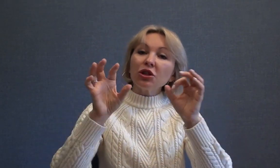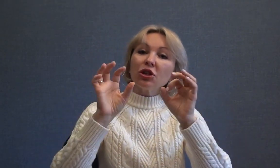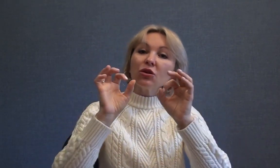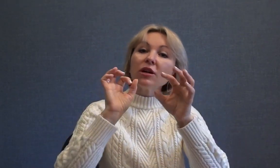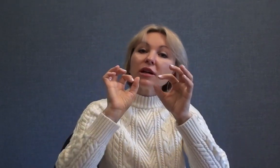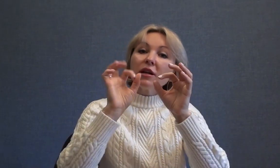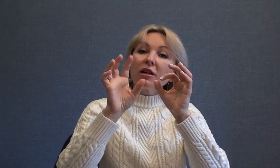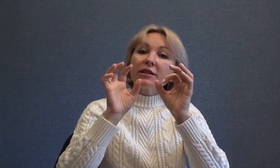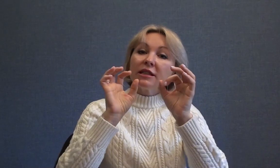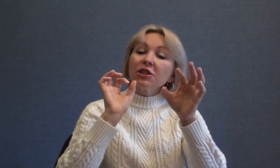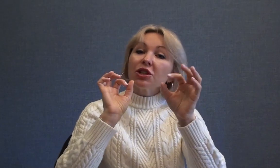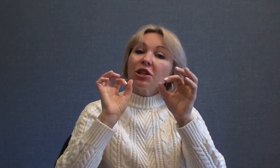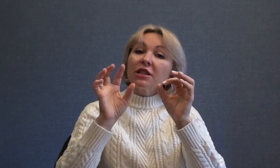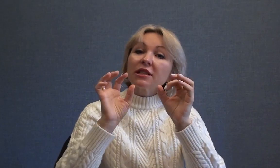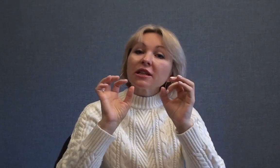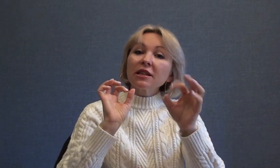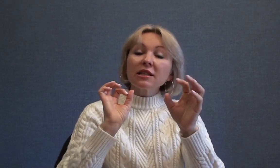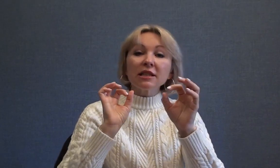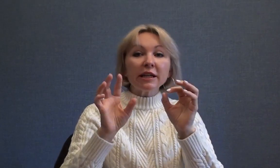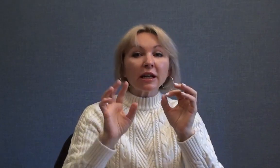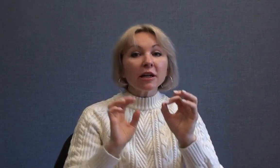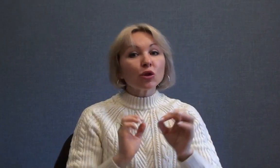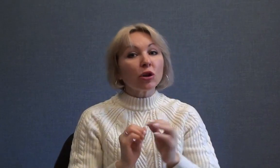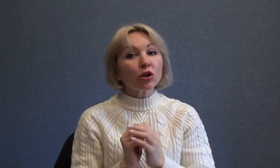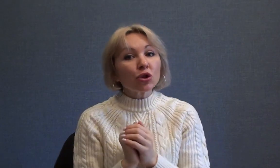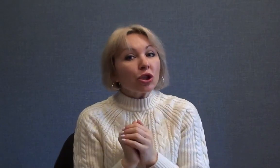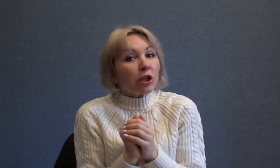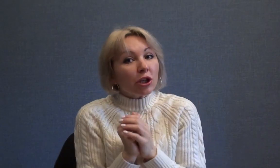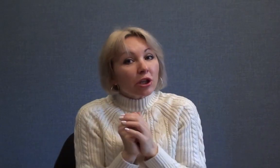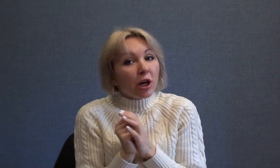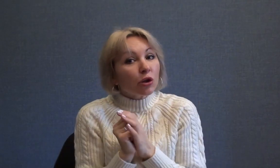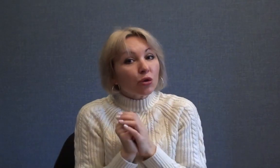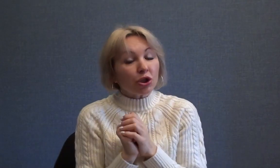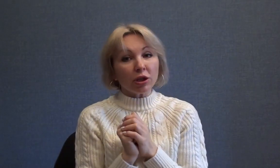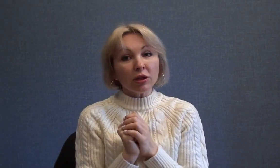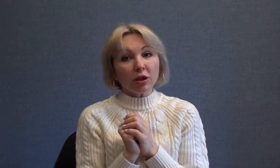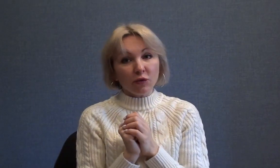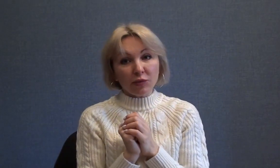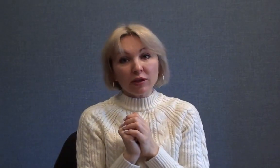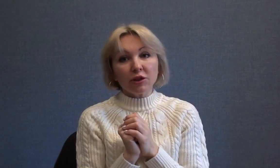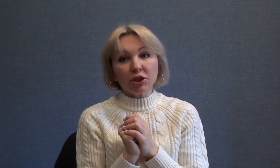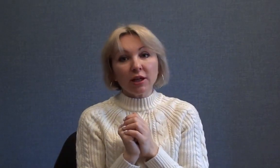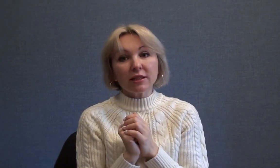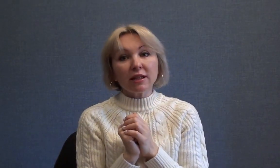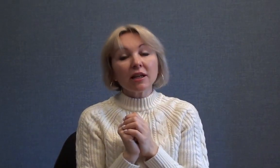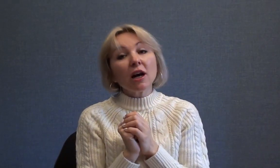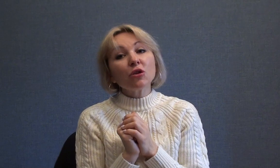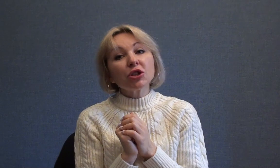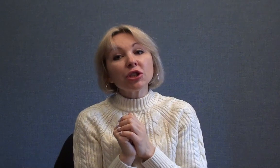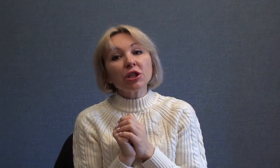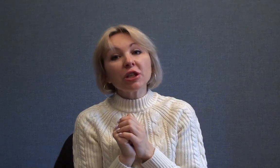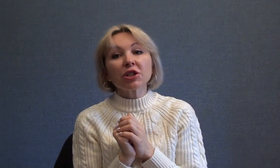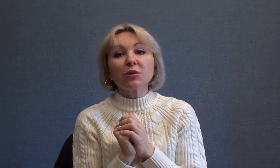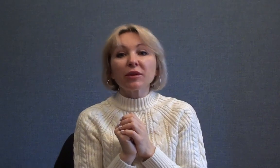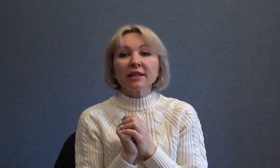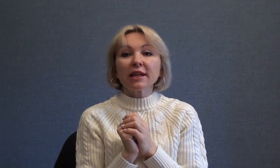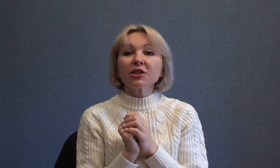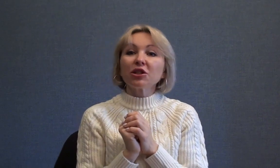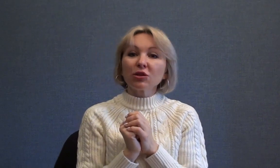неё те же искорки снега, но они уже не такие колючие, как в первой части, а очень нежные, прозрачные и